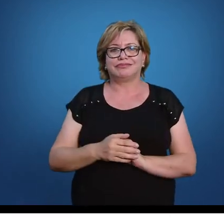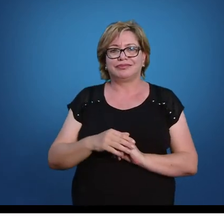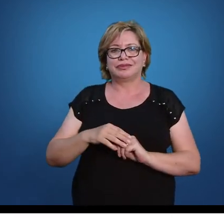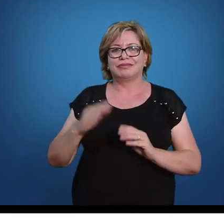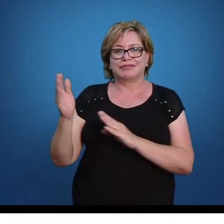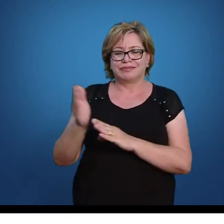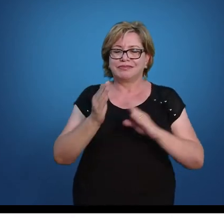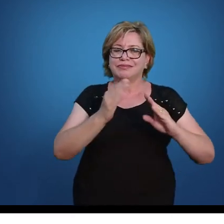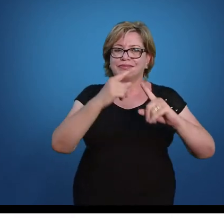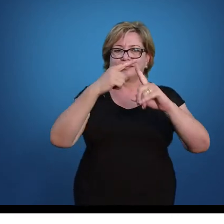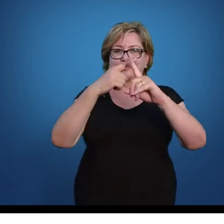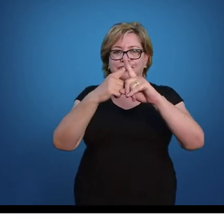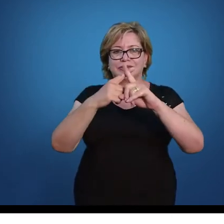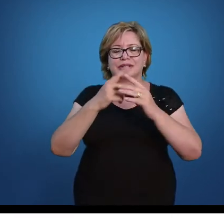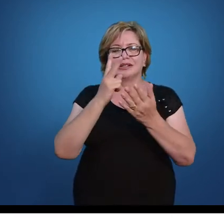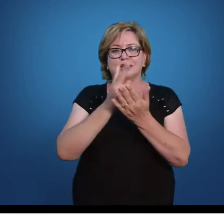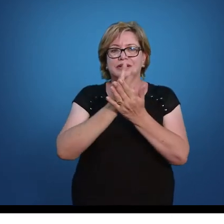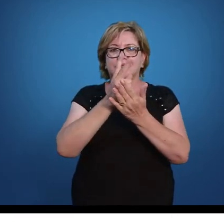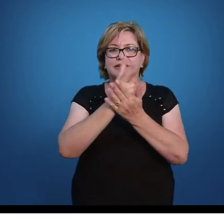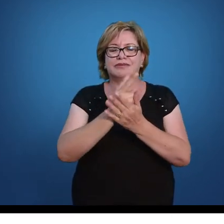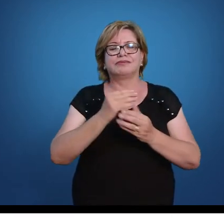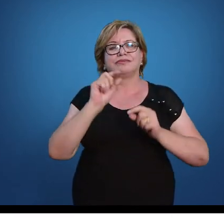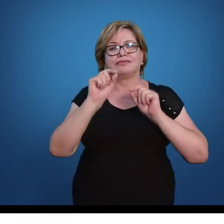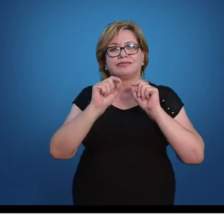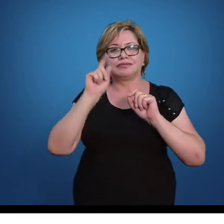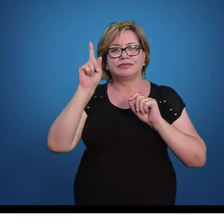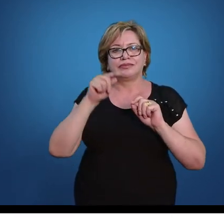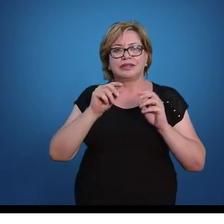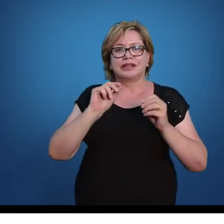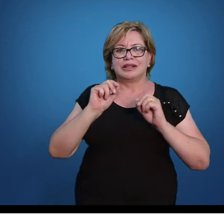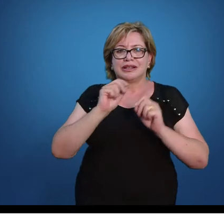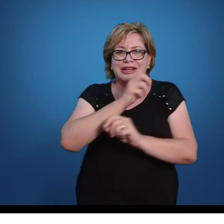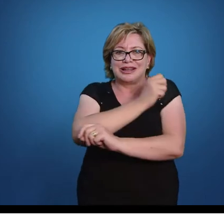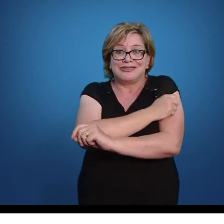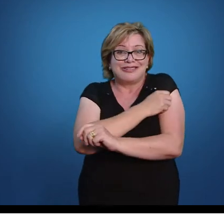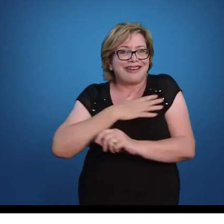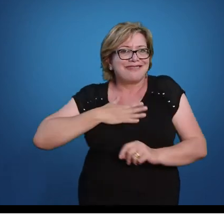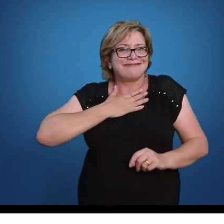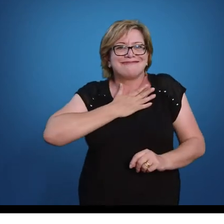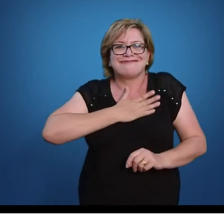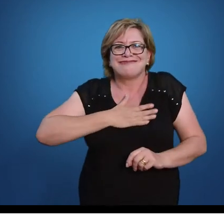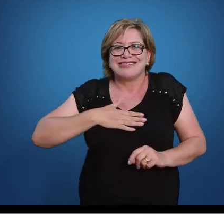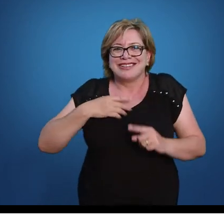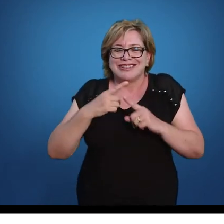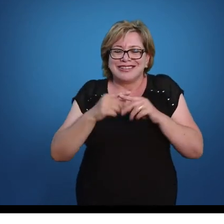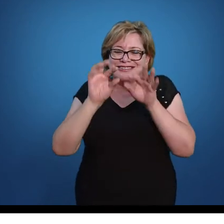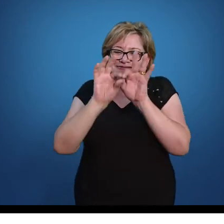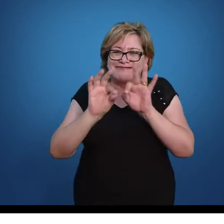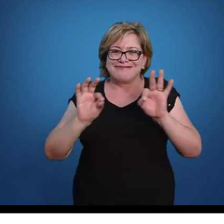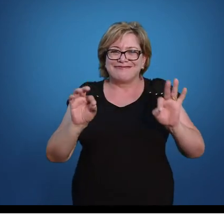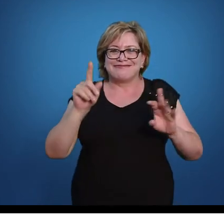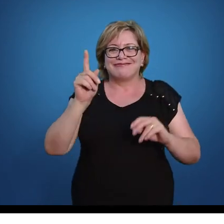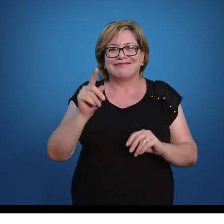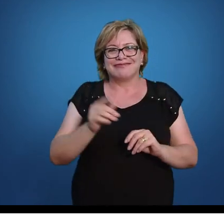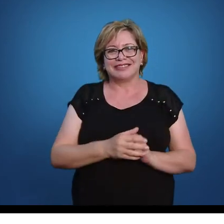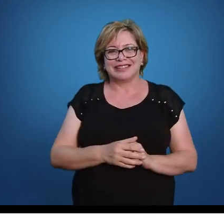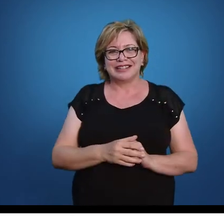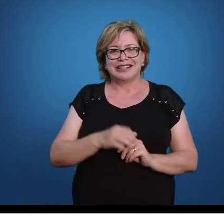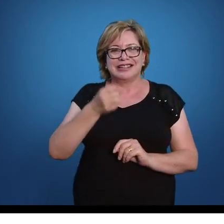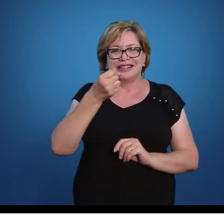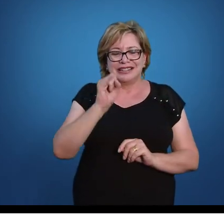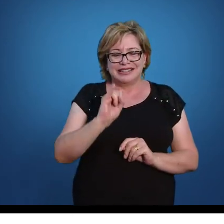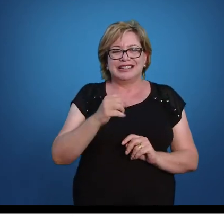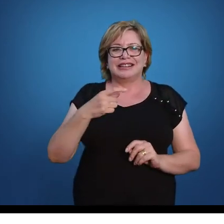Na multiplicação de fração, normalmente, é o cálculo que os alunos preferem. Por quê? Porque ele é simples de resolver. Se eu vou